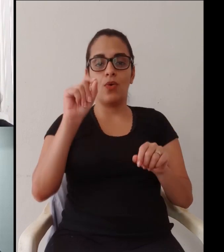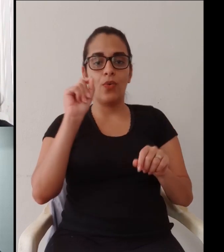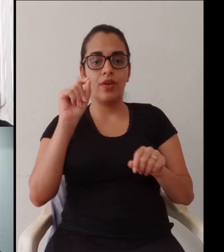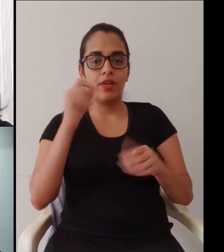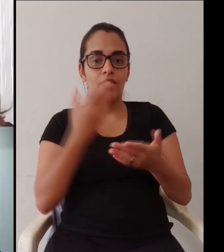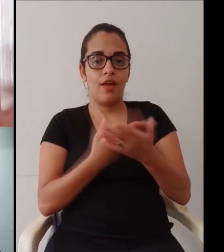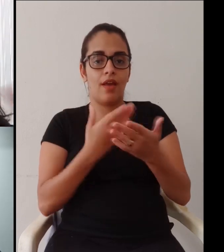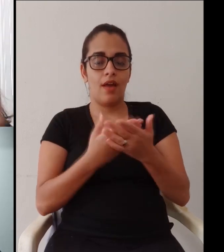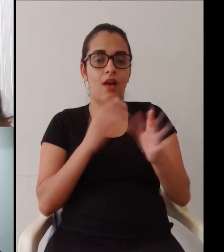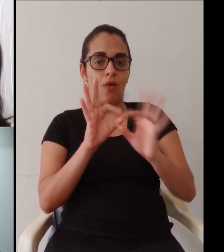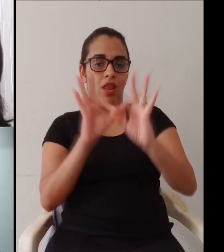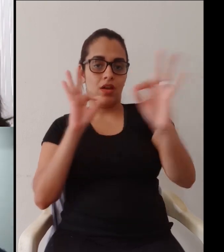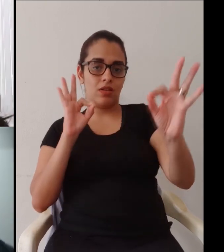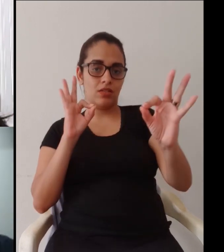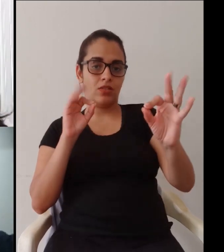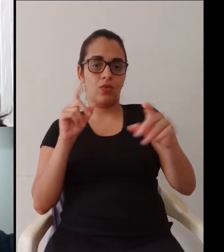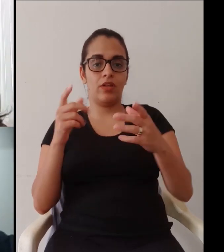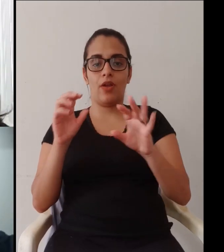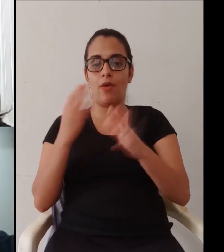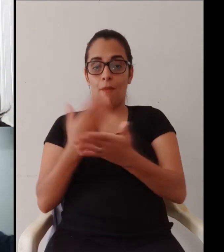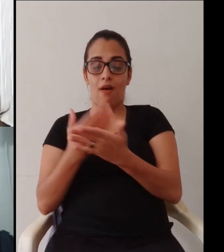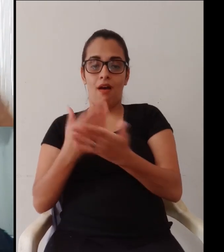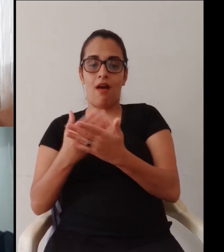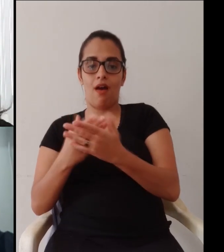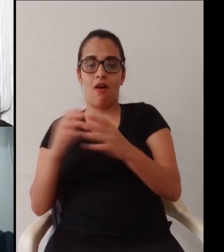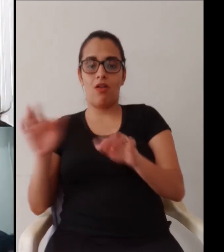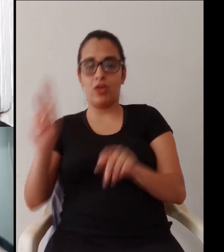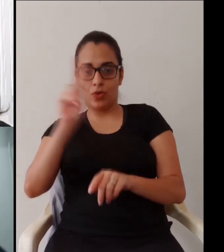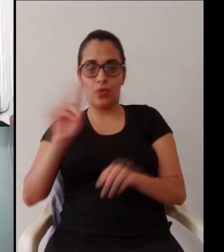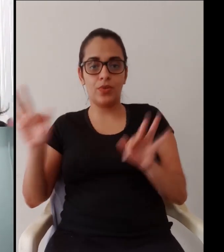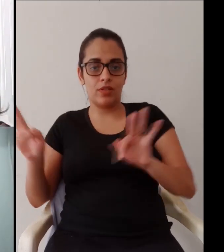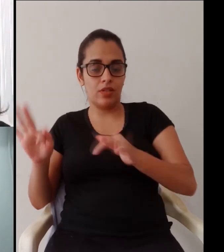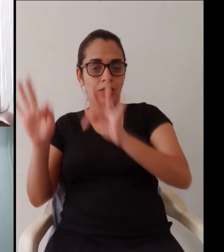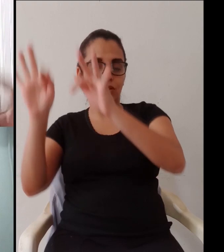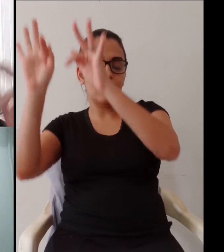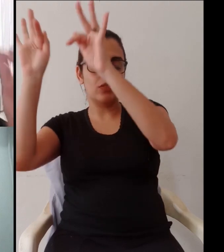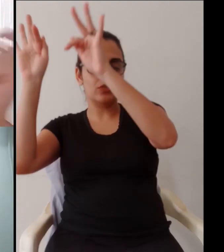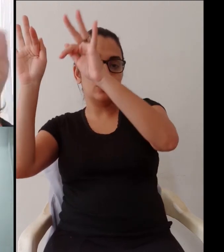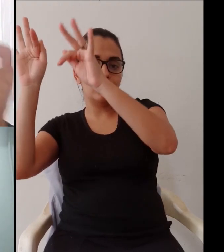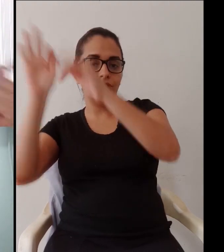E aí, gente precisa estar ciente dessa diferença. E aí,